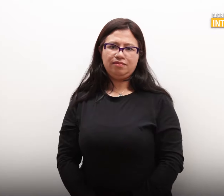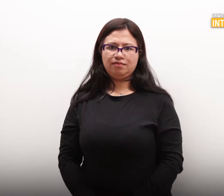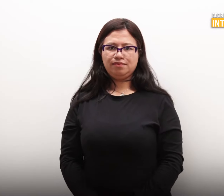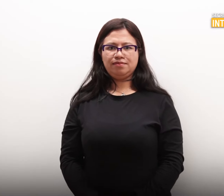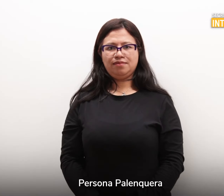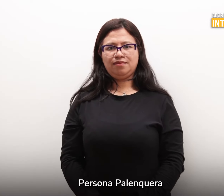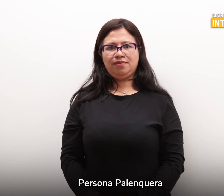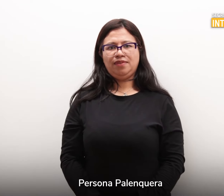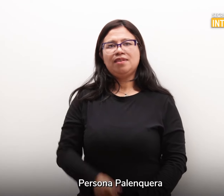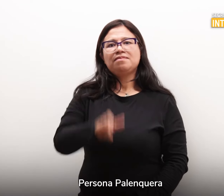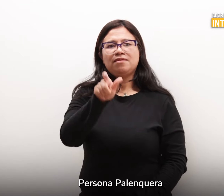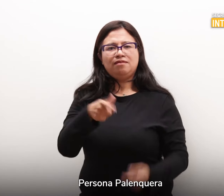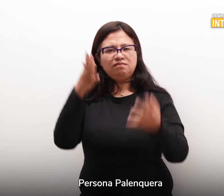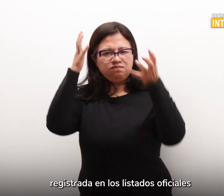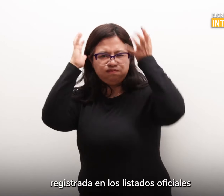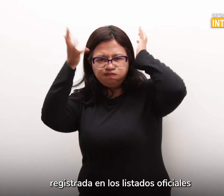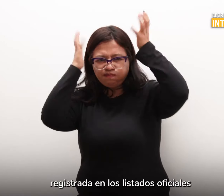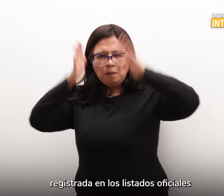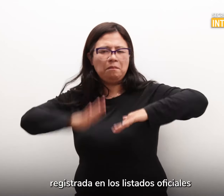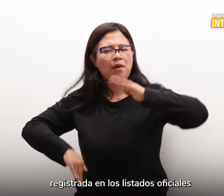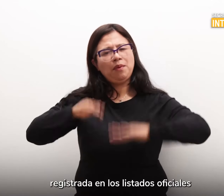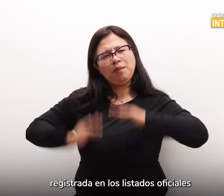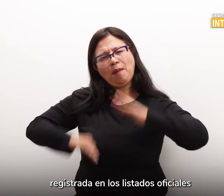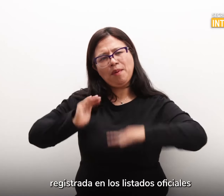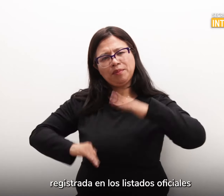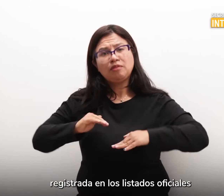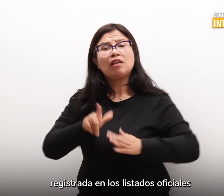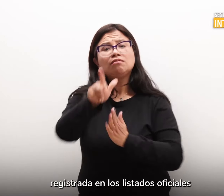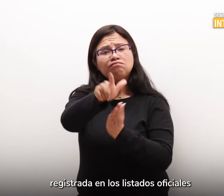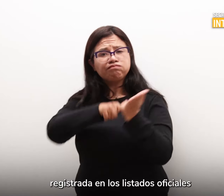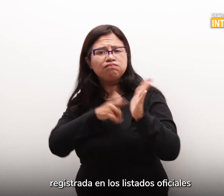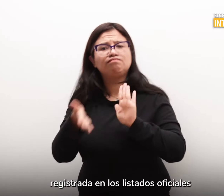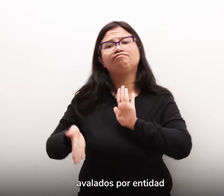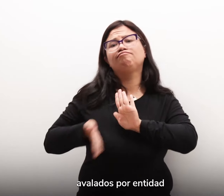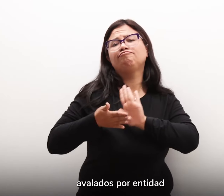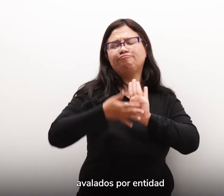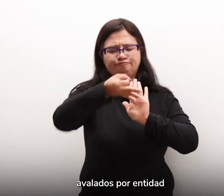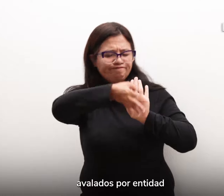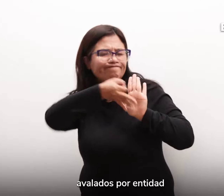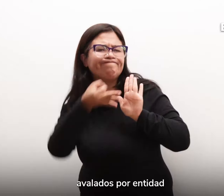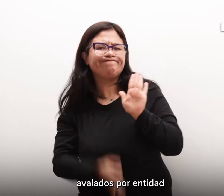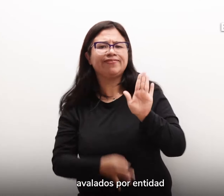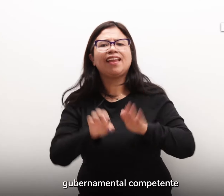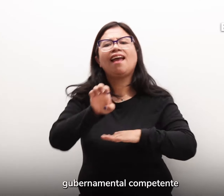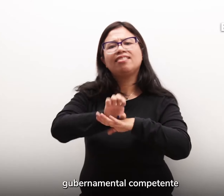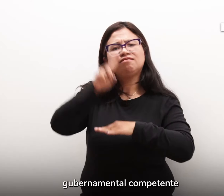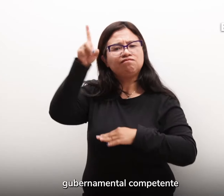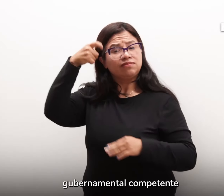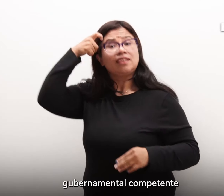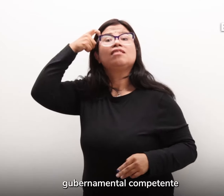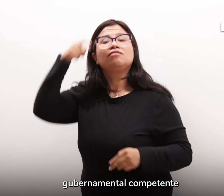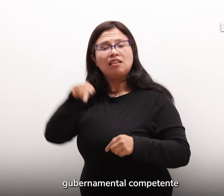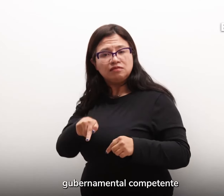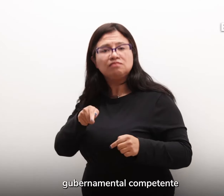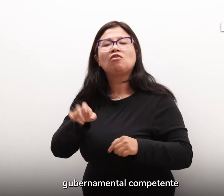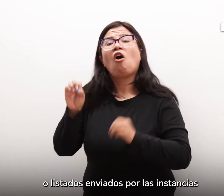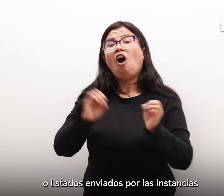Persona palenquera, registrada en los listados oficiales avalados por la entidad gubernamental competente o